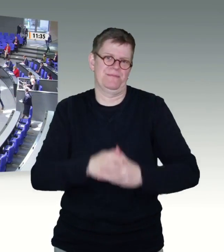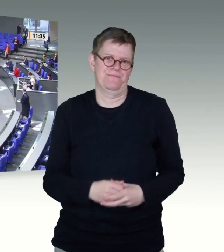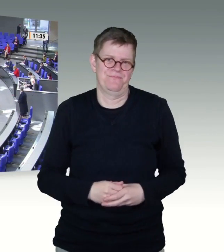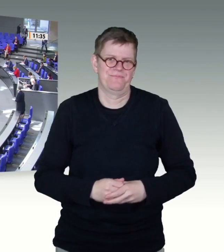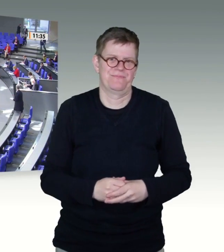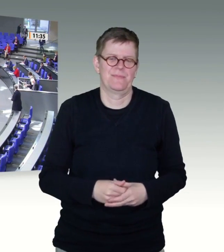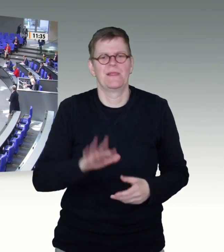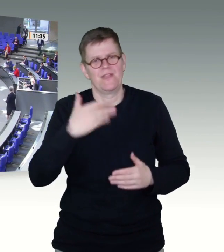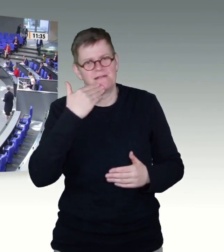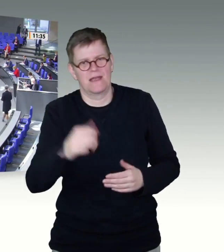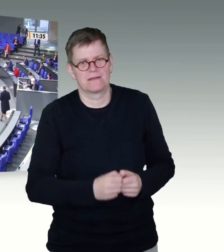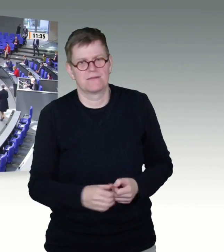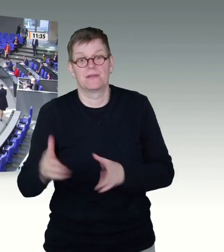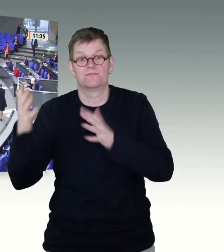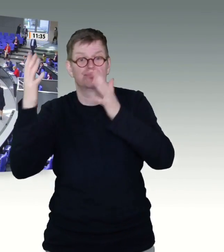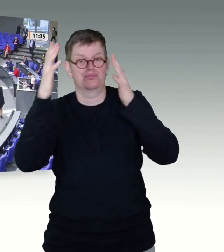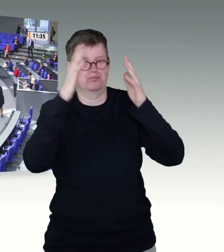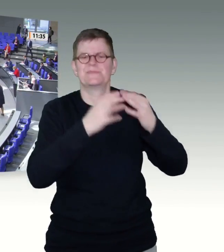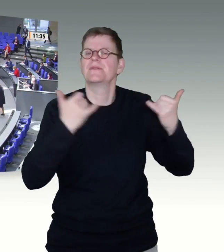Kurzintervention hat Dr. Anna Christmann.